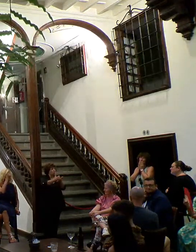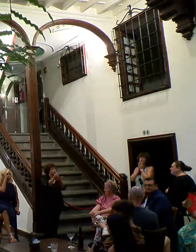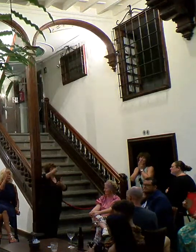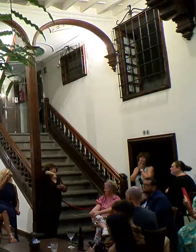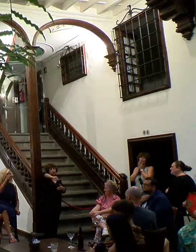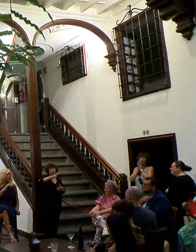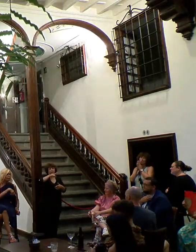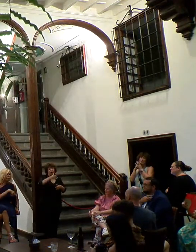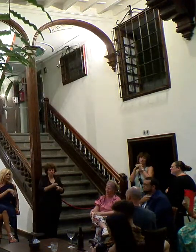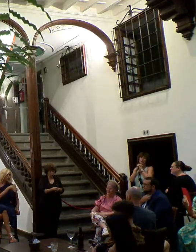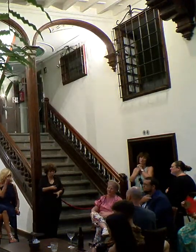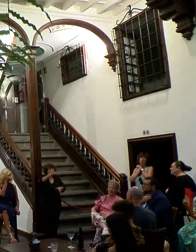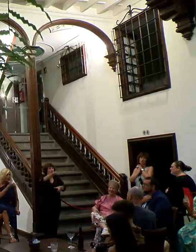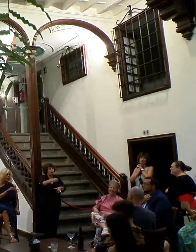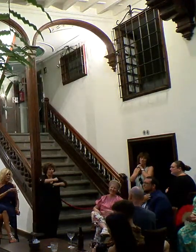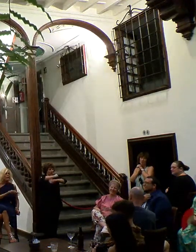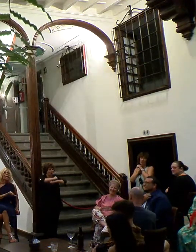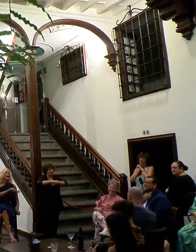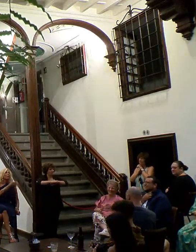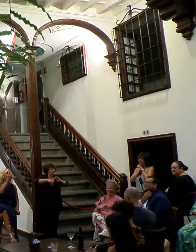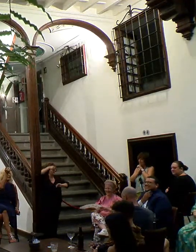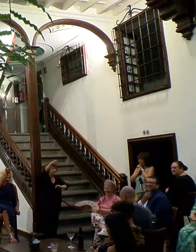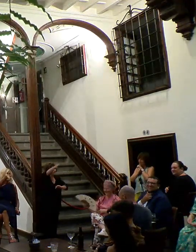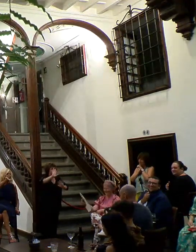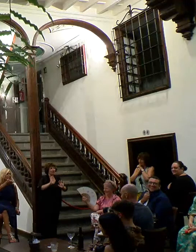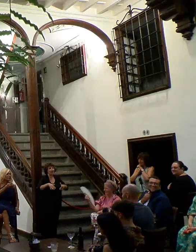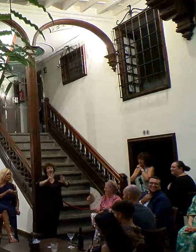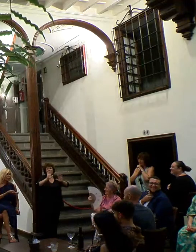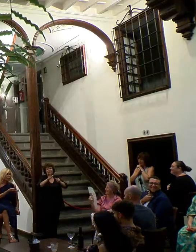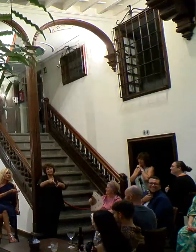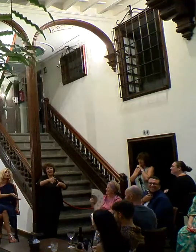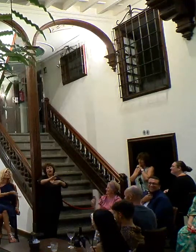es tu